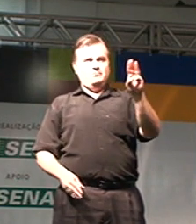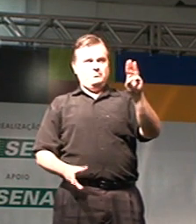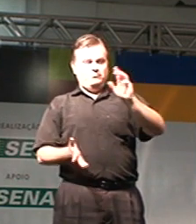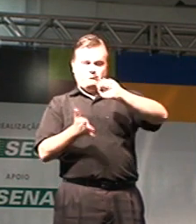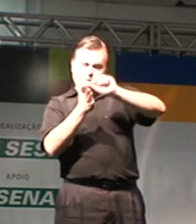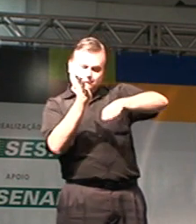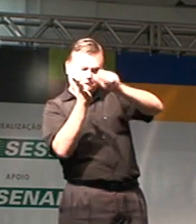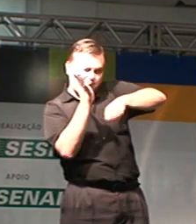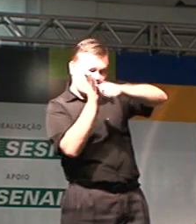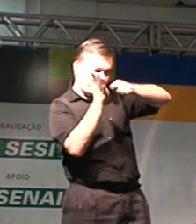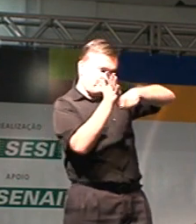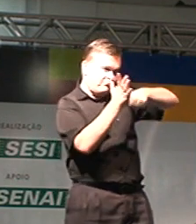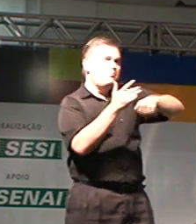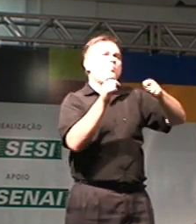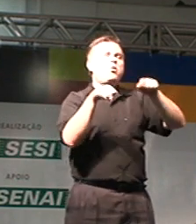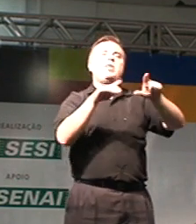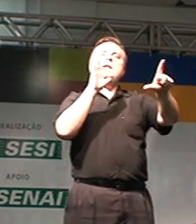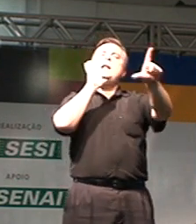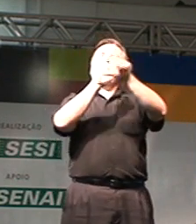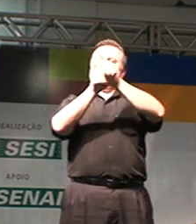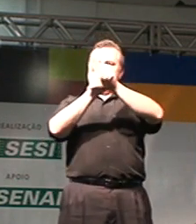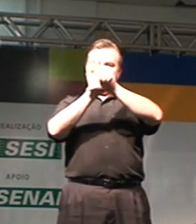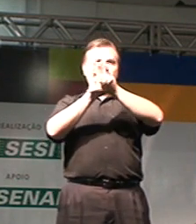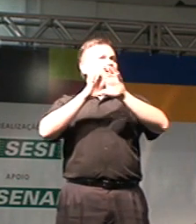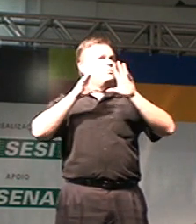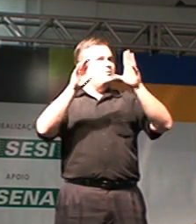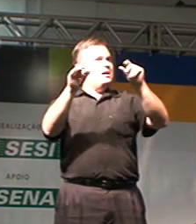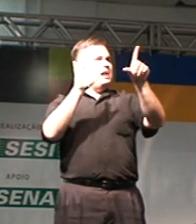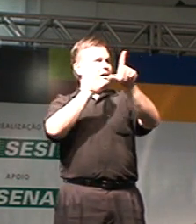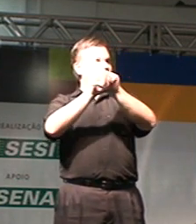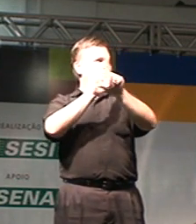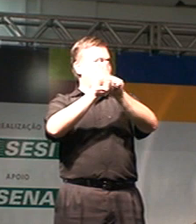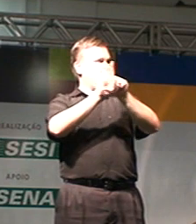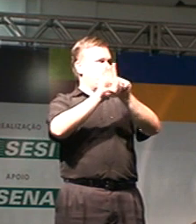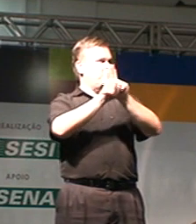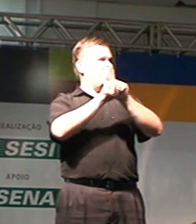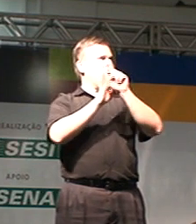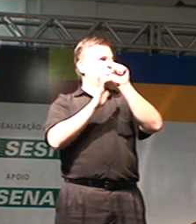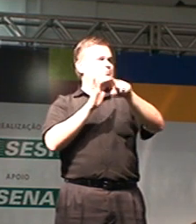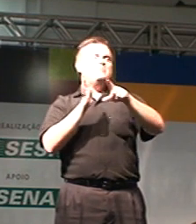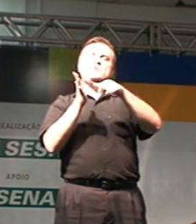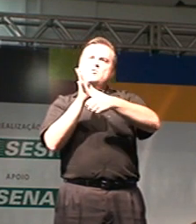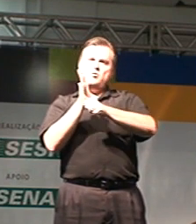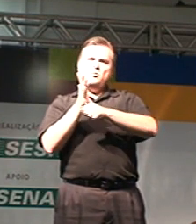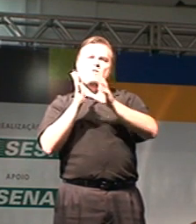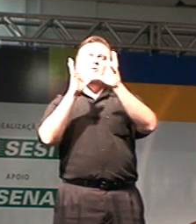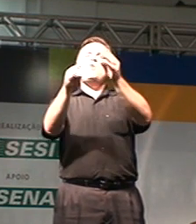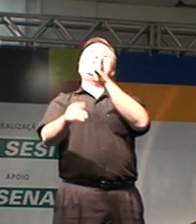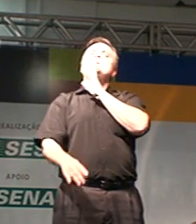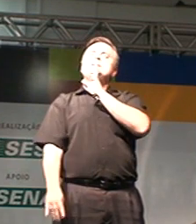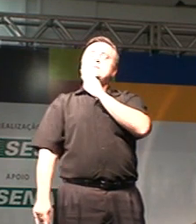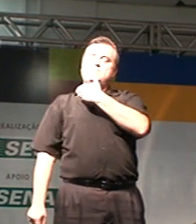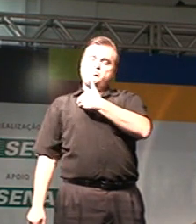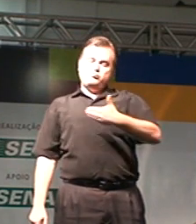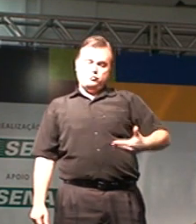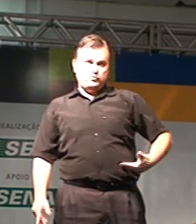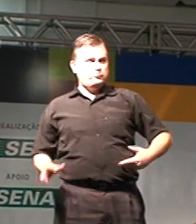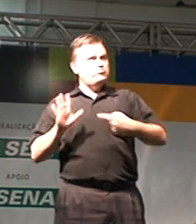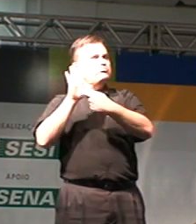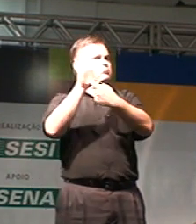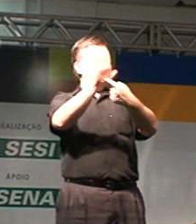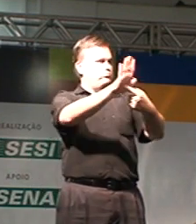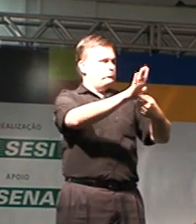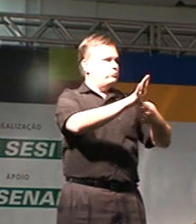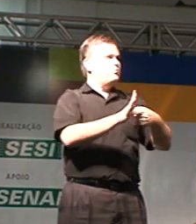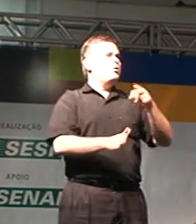transformar esse documento em lei. Apesar de todas as leis que nós já temos, esse documento vai ser de conhecimento público. Então, vou